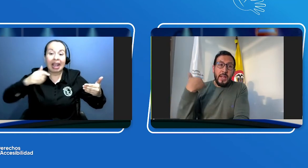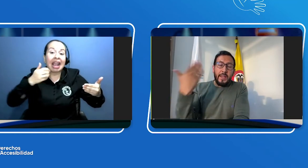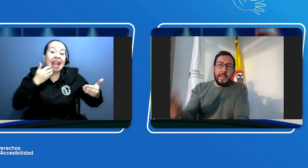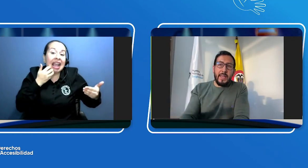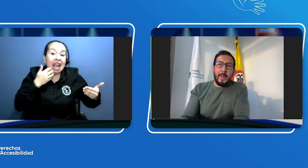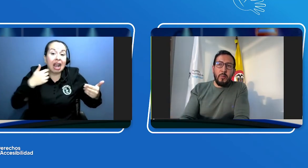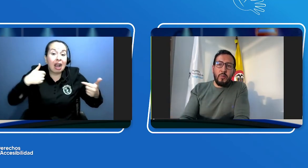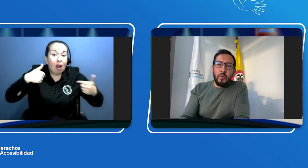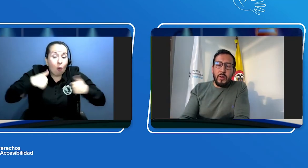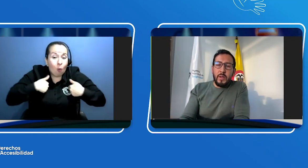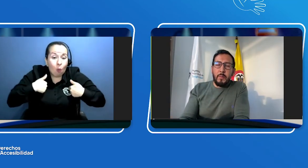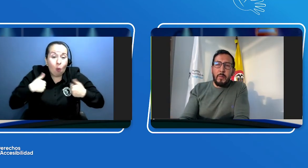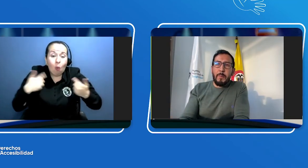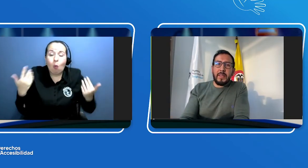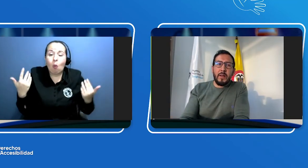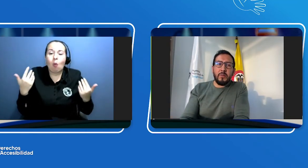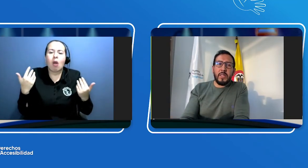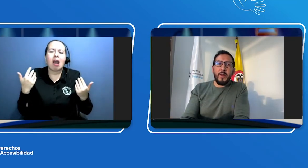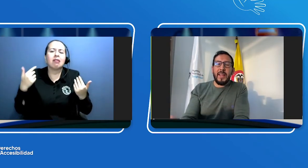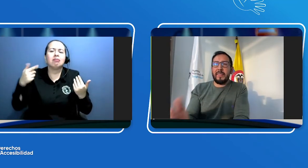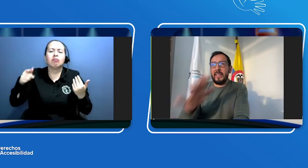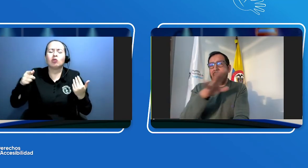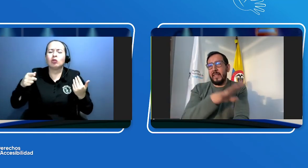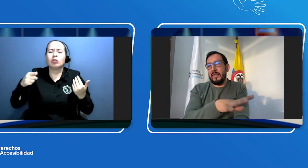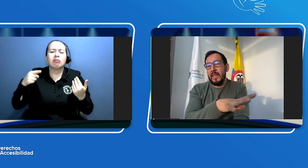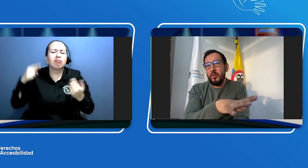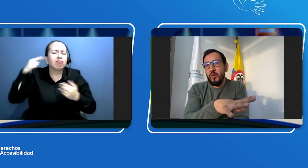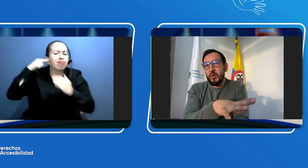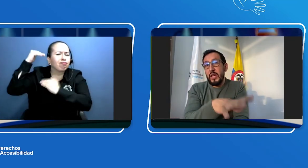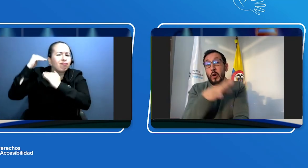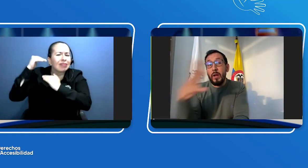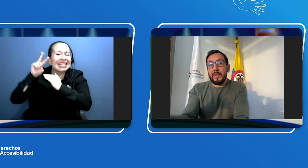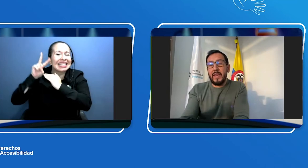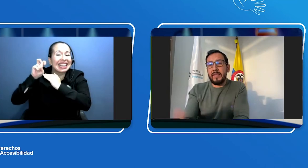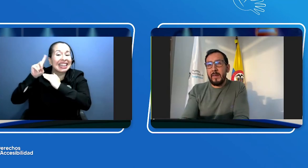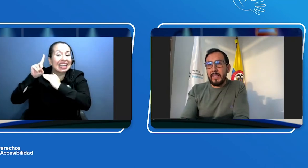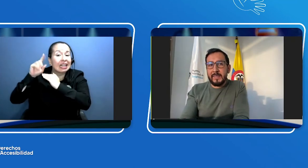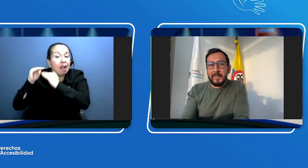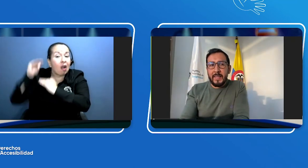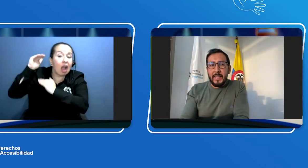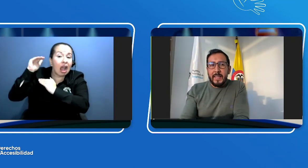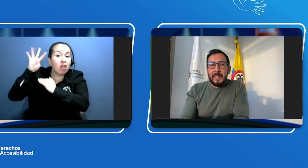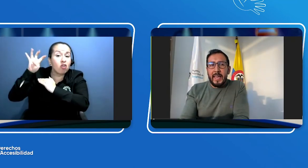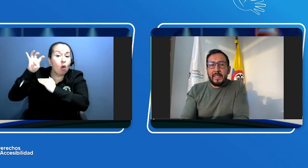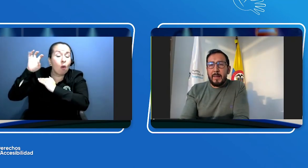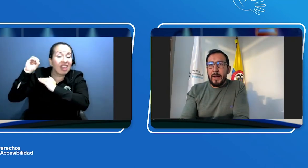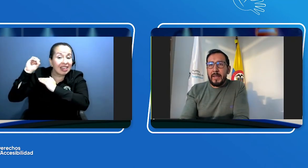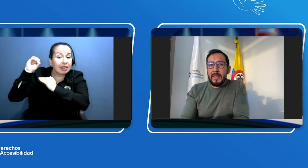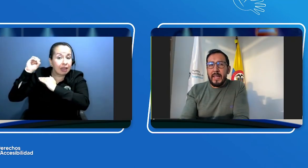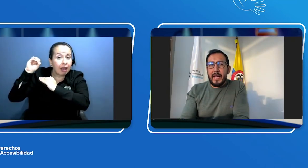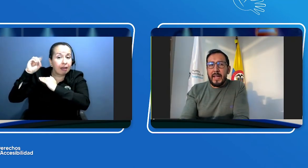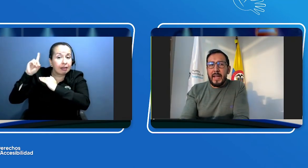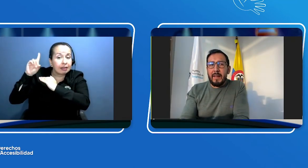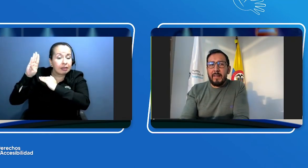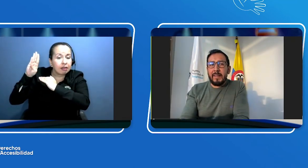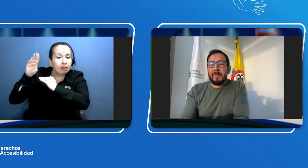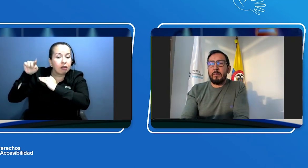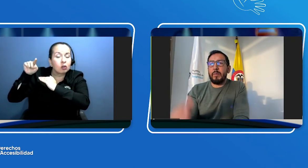una pérdida auditiva entre 71 y 90 decibeles que es la pérdida grave pues